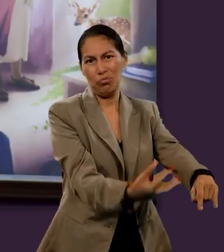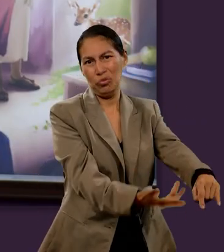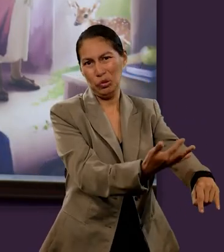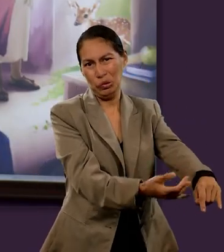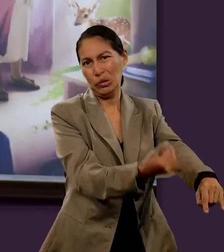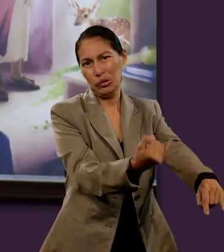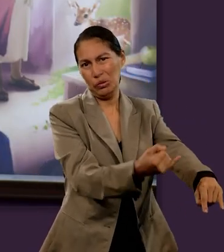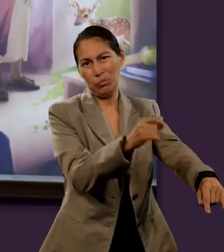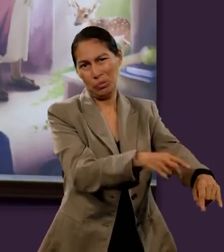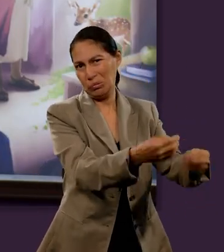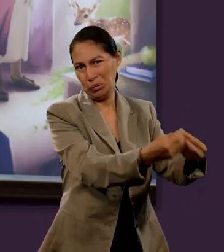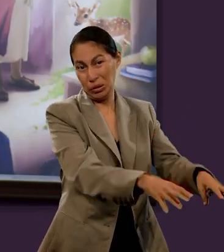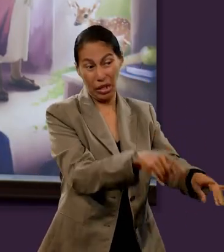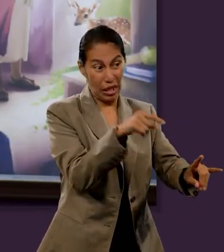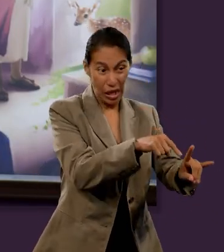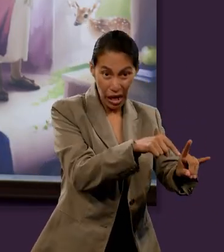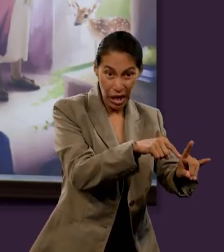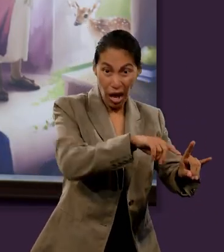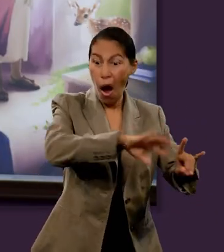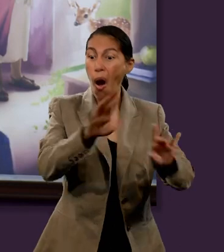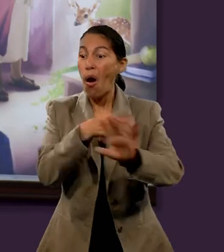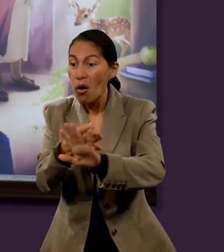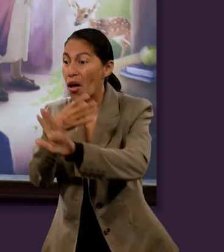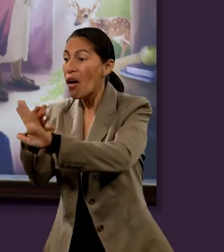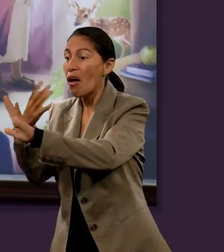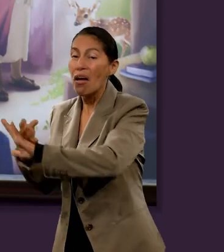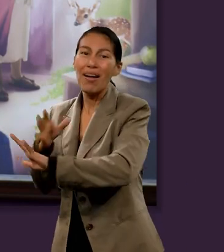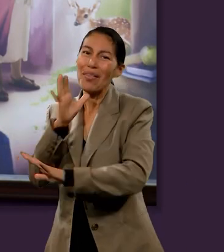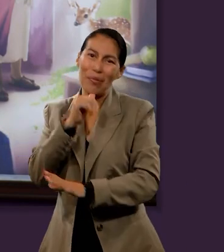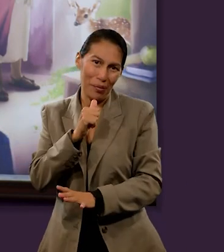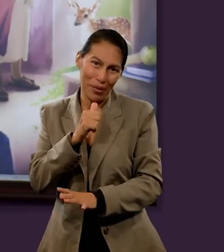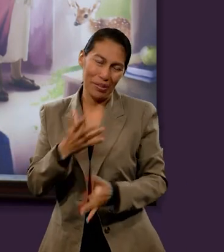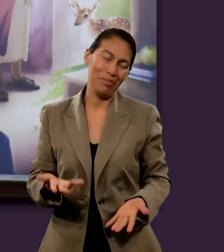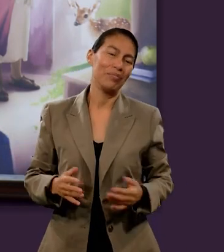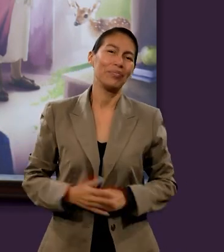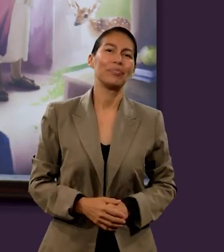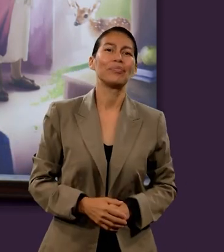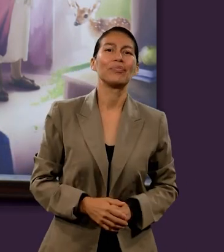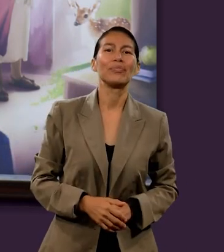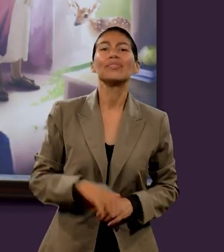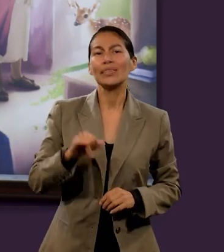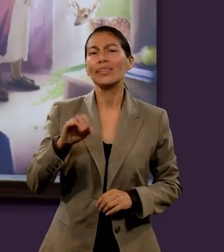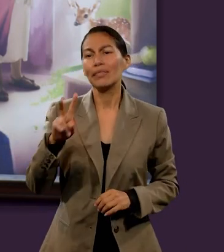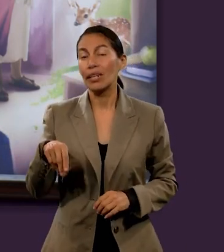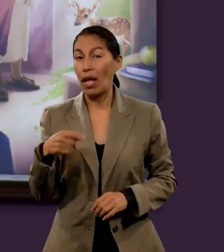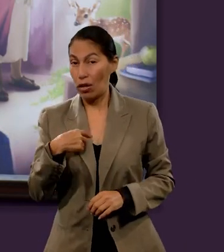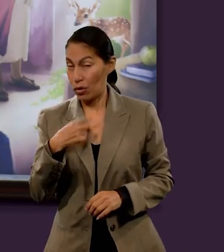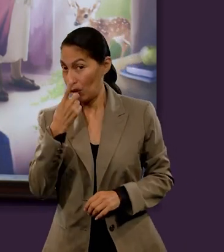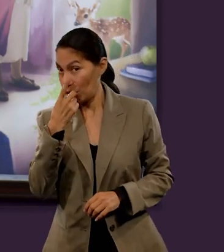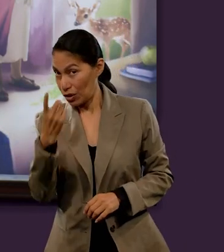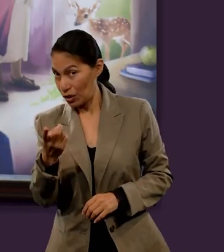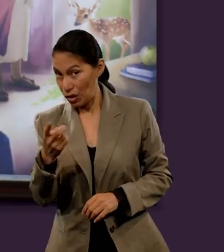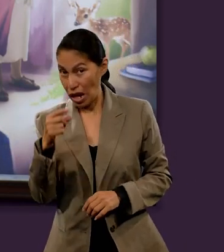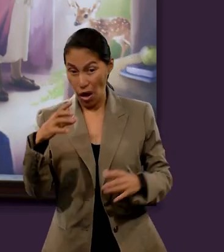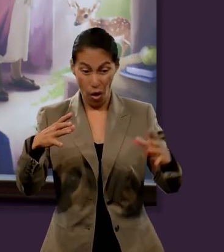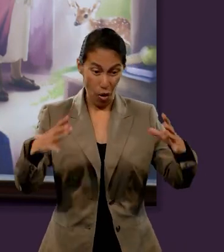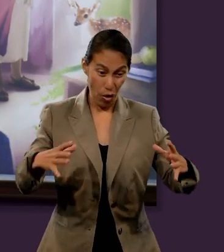carácter amoroso de Dios. Porque yo a esas personas trataría de animarlas, diciéndoles que no existen unas